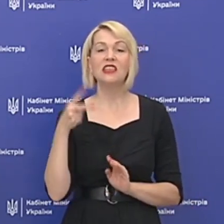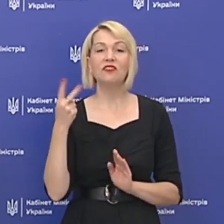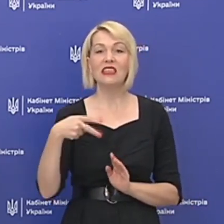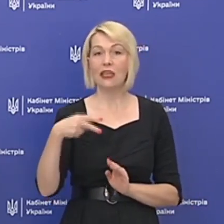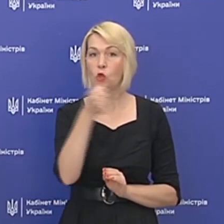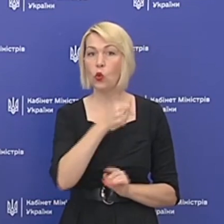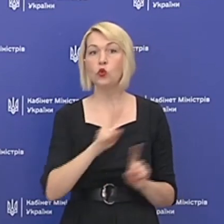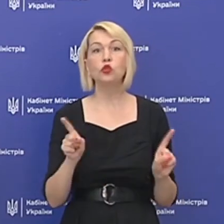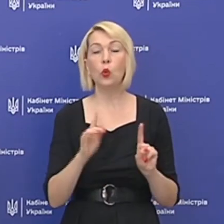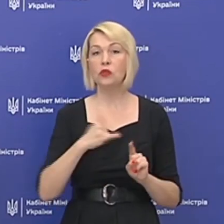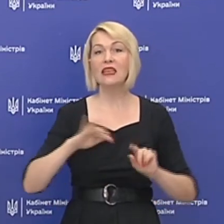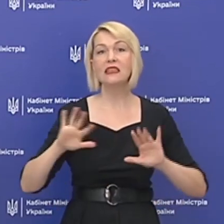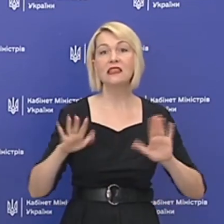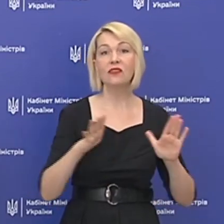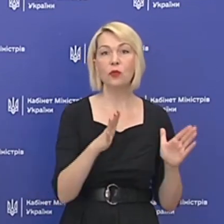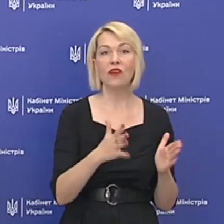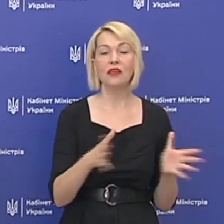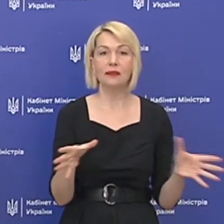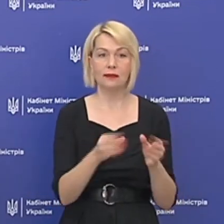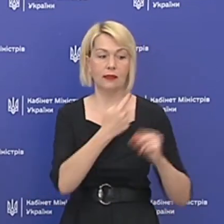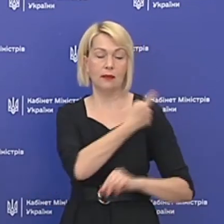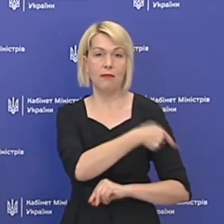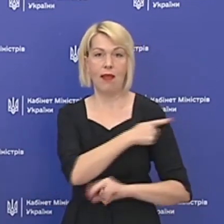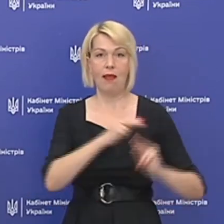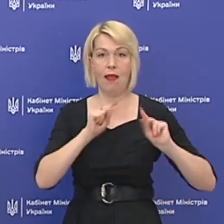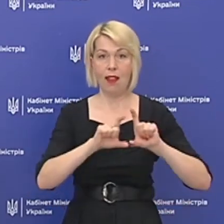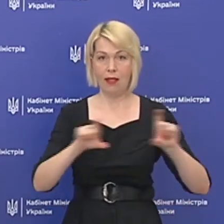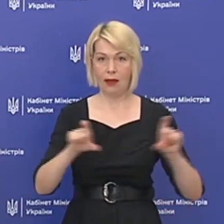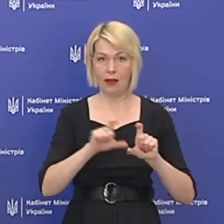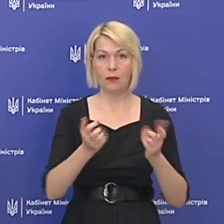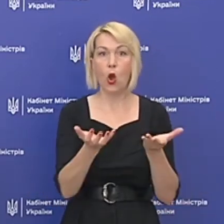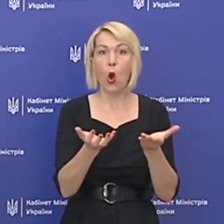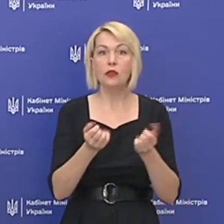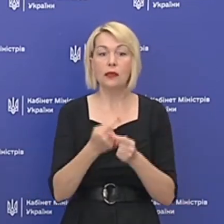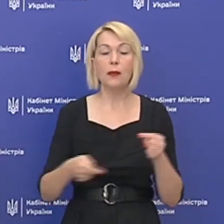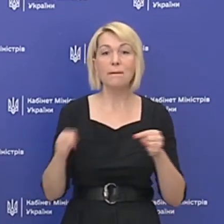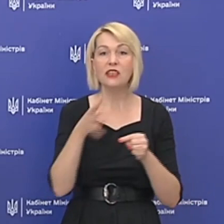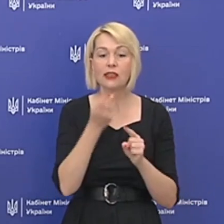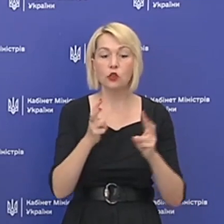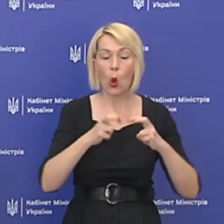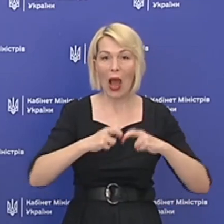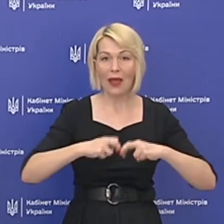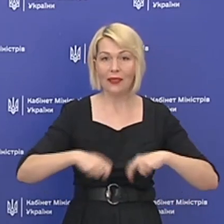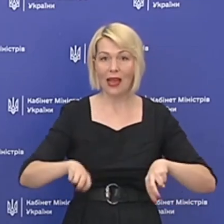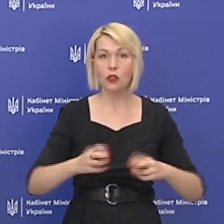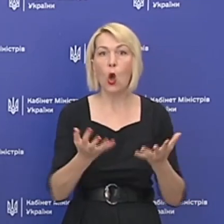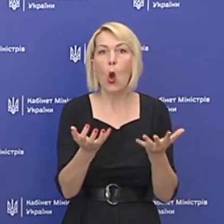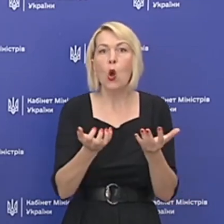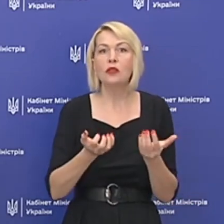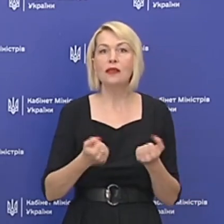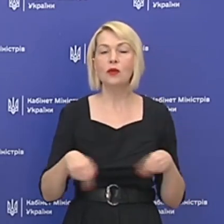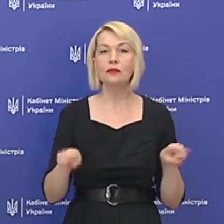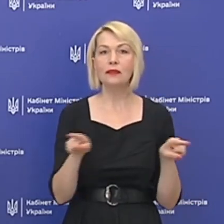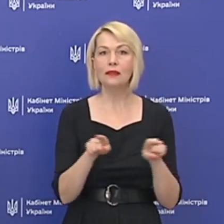Що в нас відбувається з нашими лікарнями? Ми отримали під час цього аналізу, ми отримали